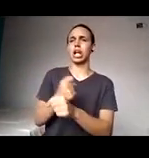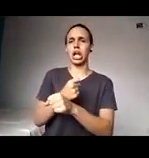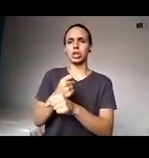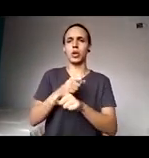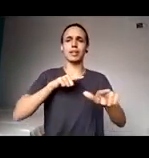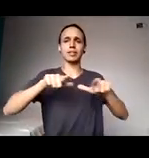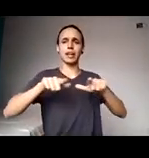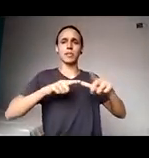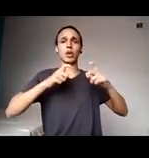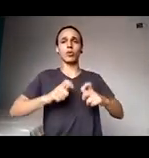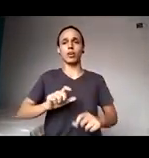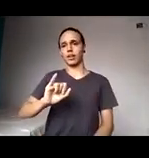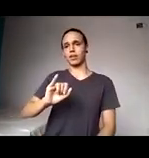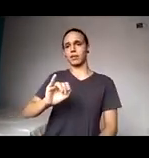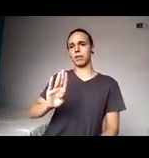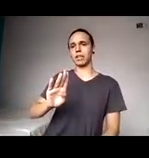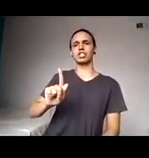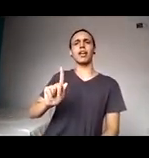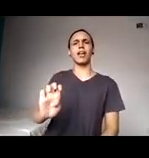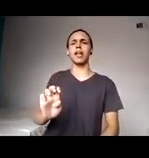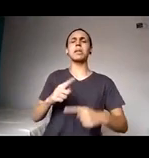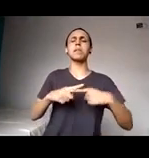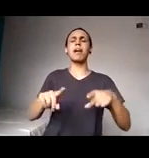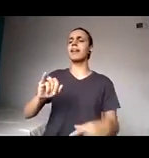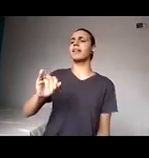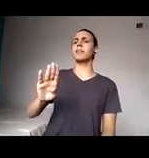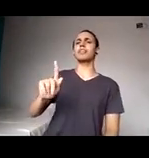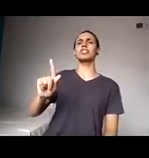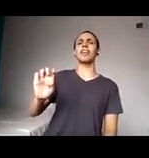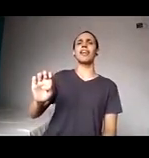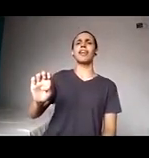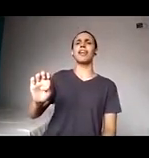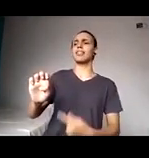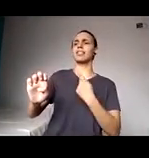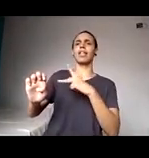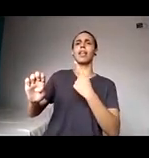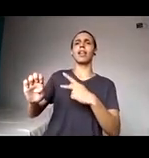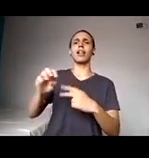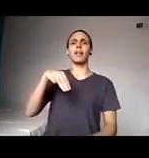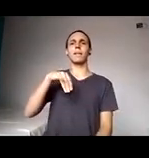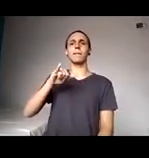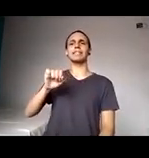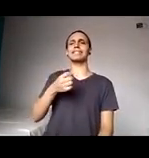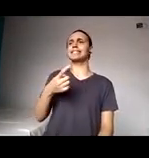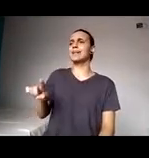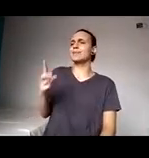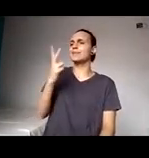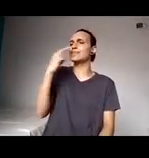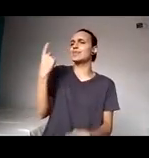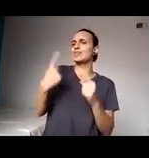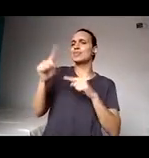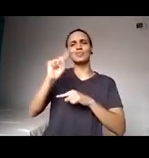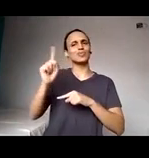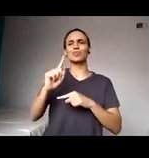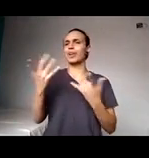mas o IBGE tem uma missão que não cabe o meu movimento de inclusão